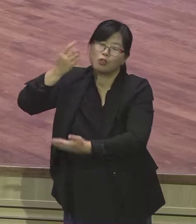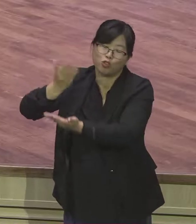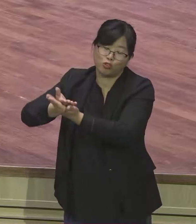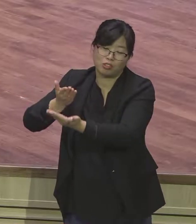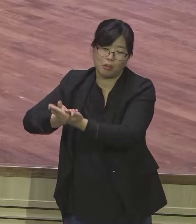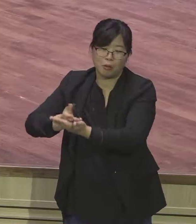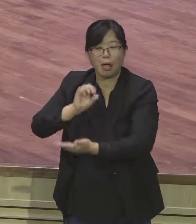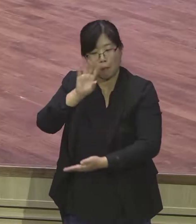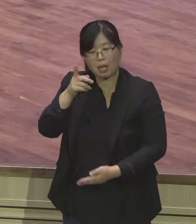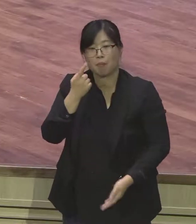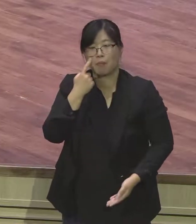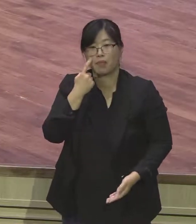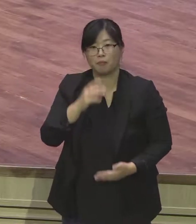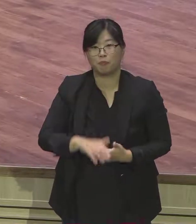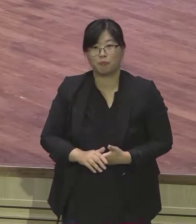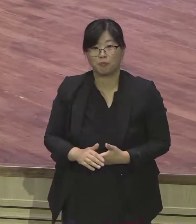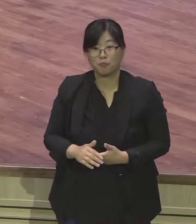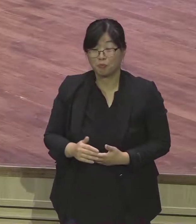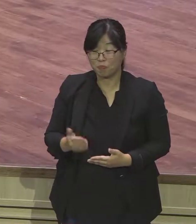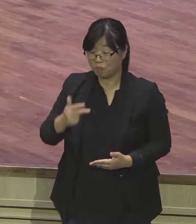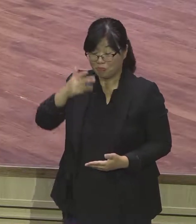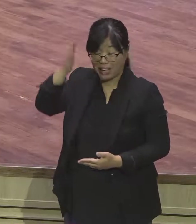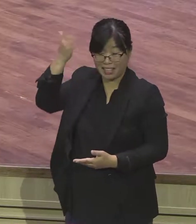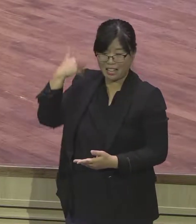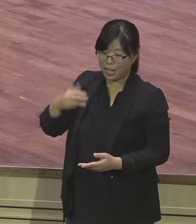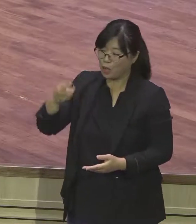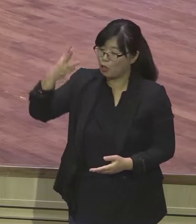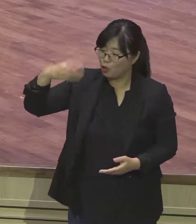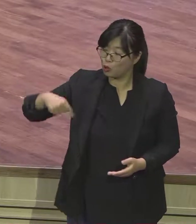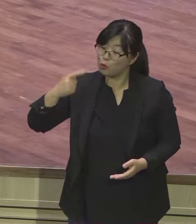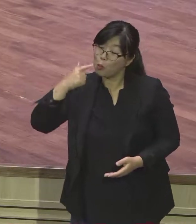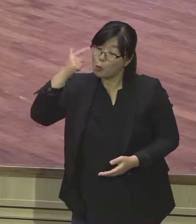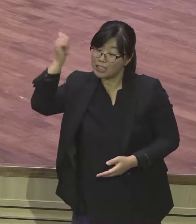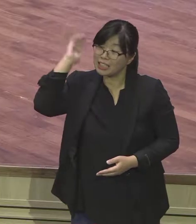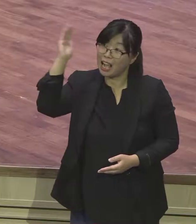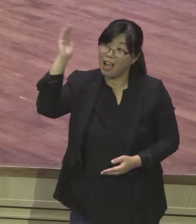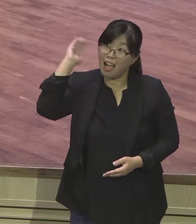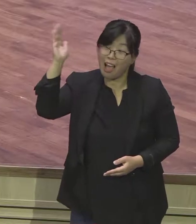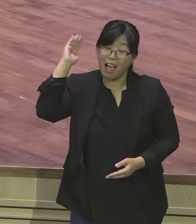데려갔다고 이번주도 그러더니 함부로 내내 손대지 마라